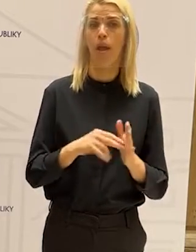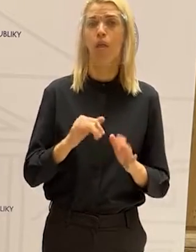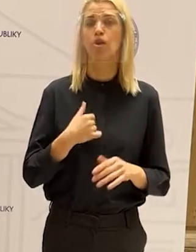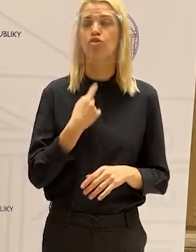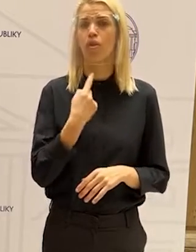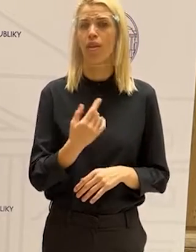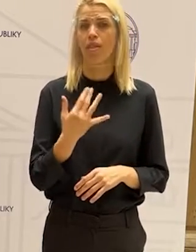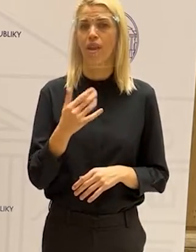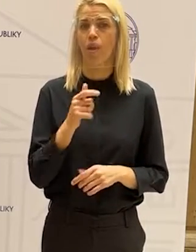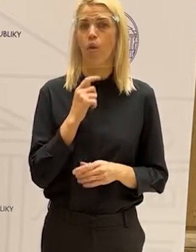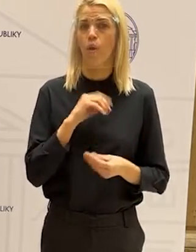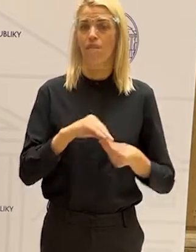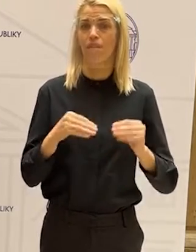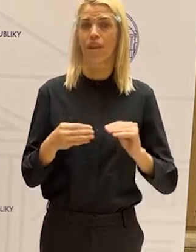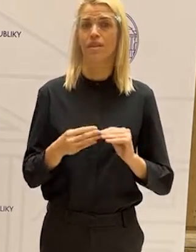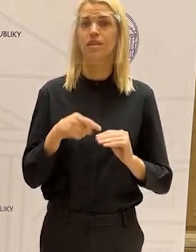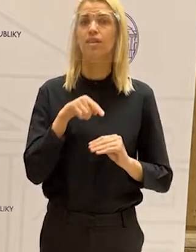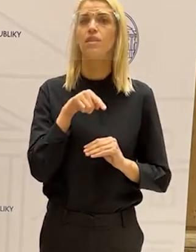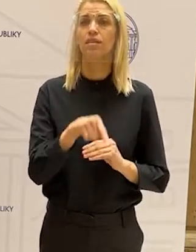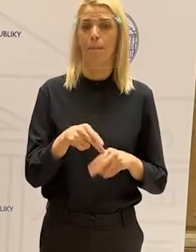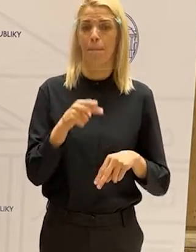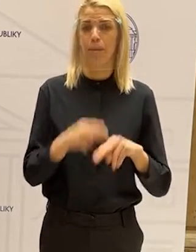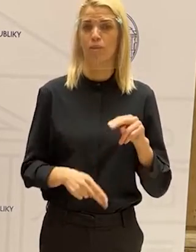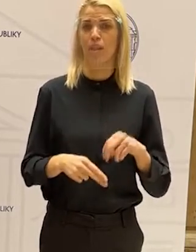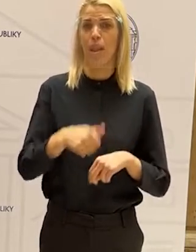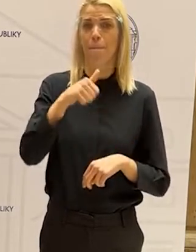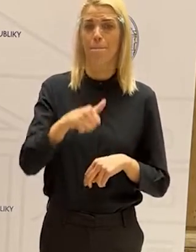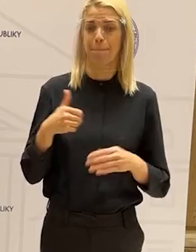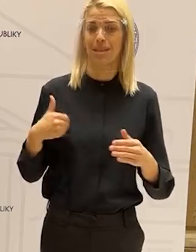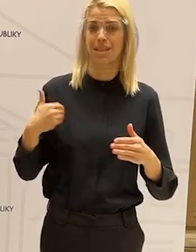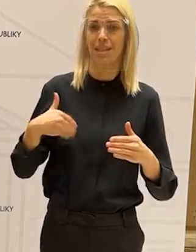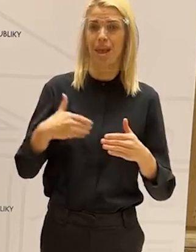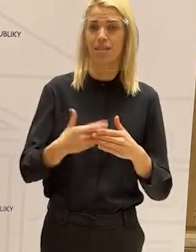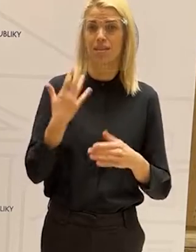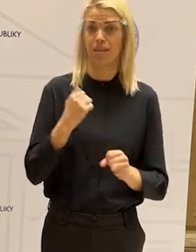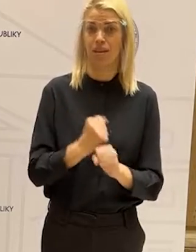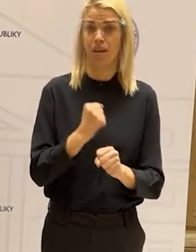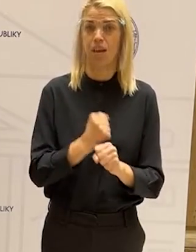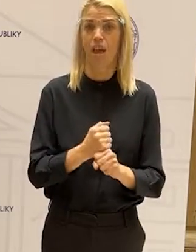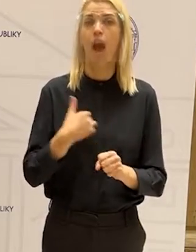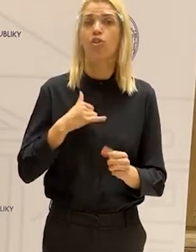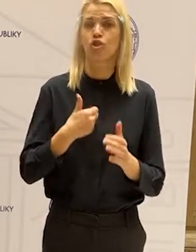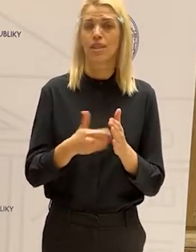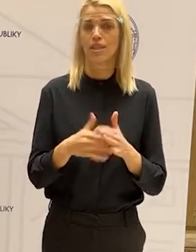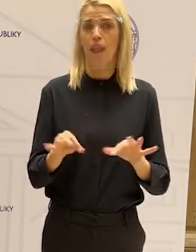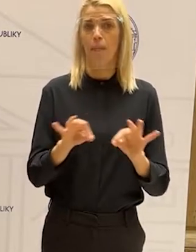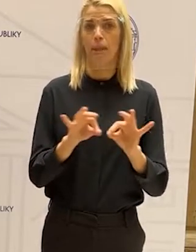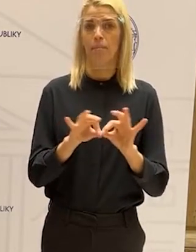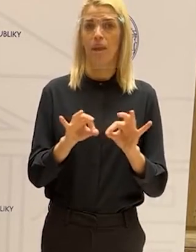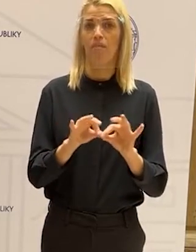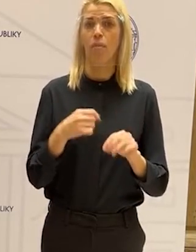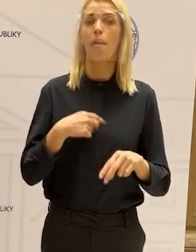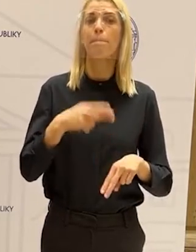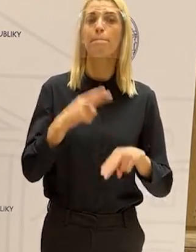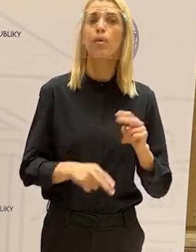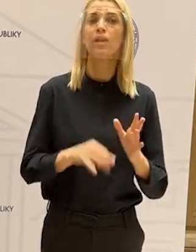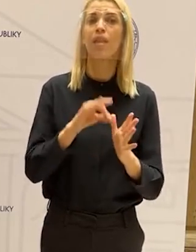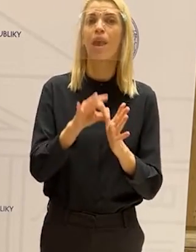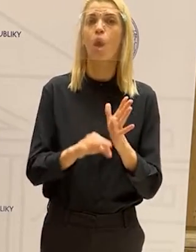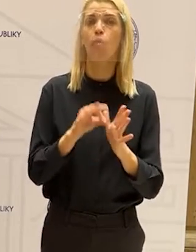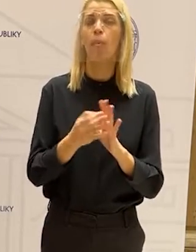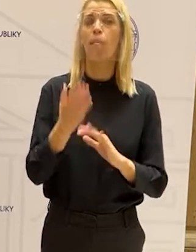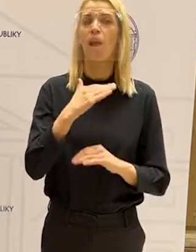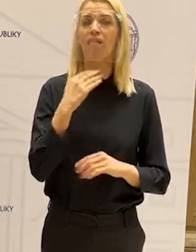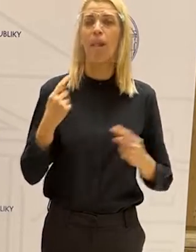ešte niekoľko vecí, ktoré sa či už za posledné mesiace realizovali a ktoré nadalej pripravujeme. Za tie posledné obdobie